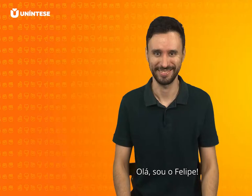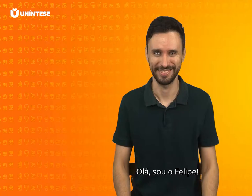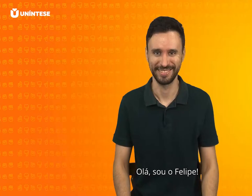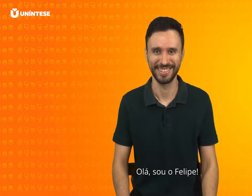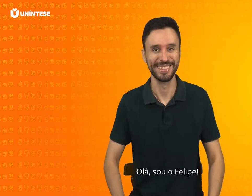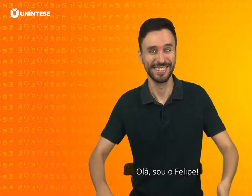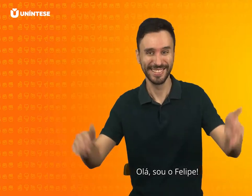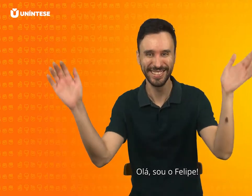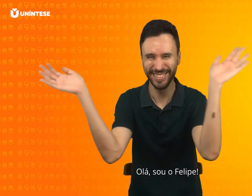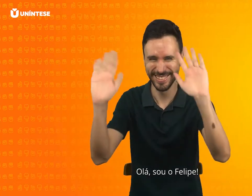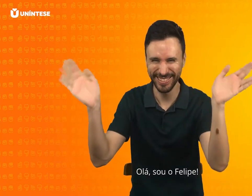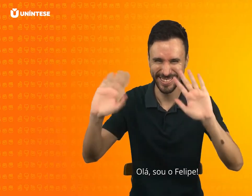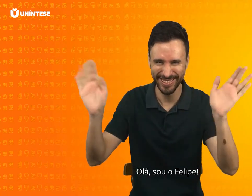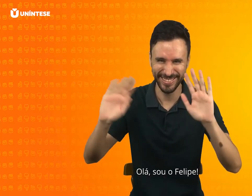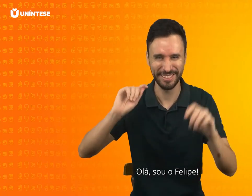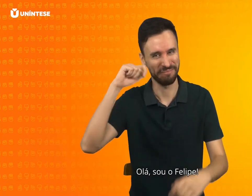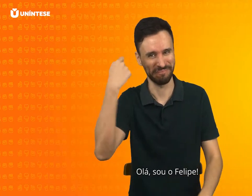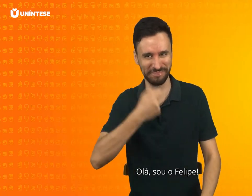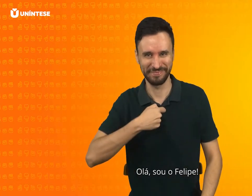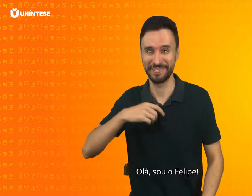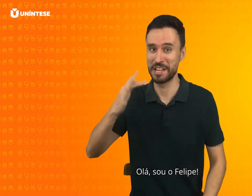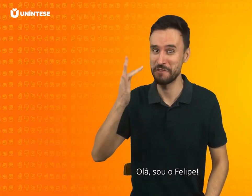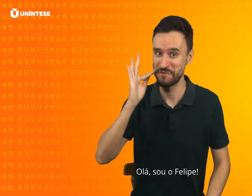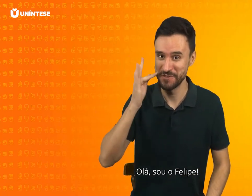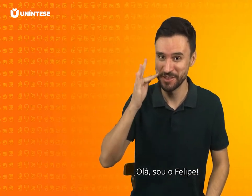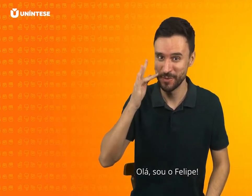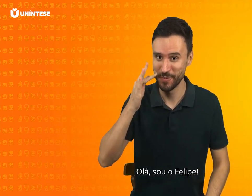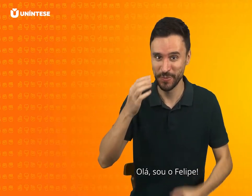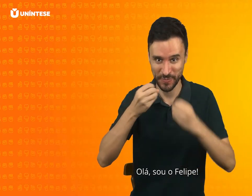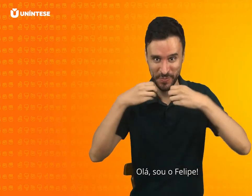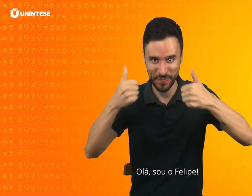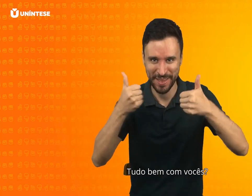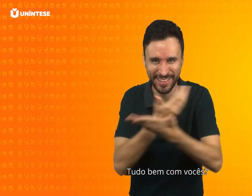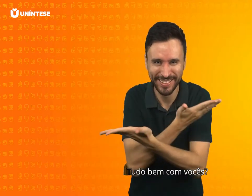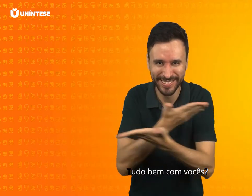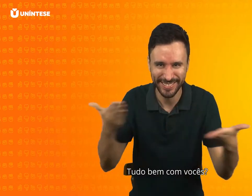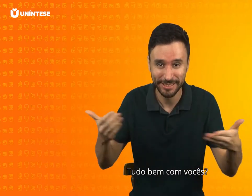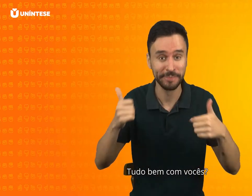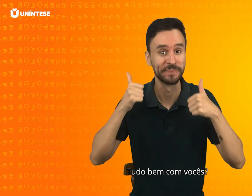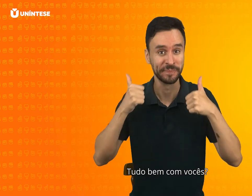Olá, sou o Felipe. Tudo bem com vocês?